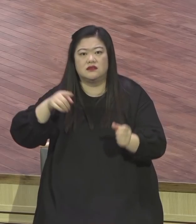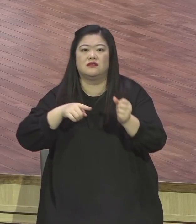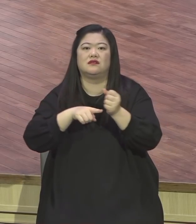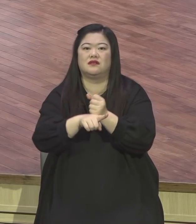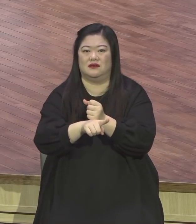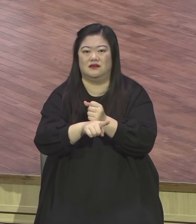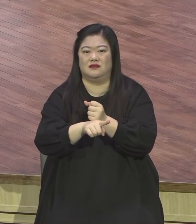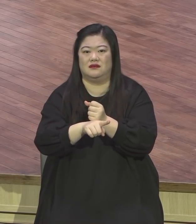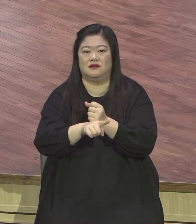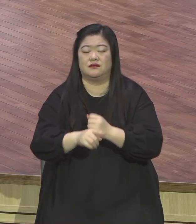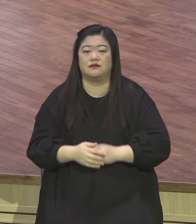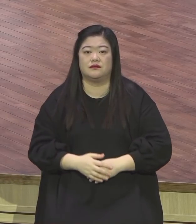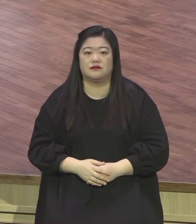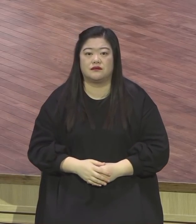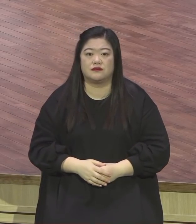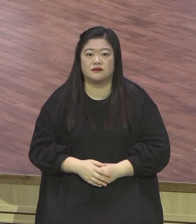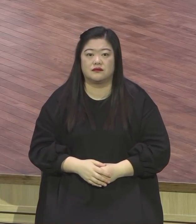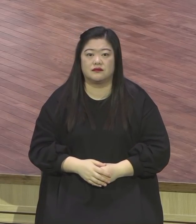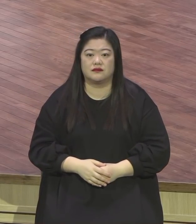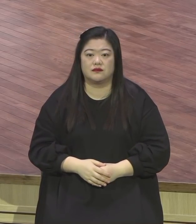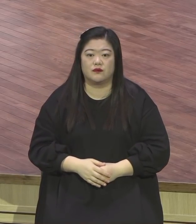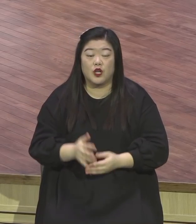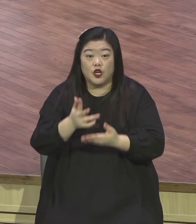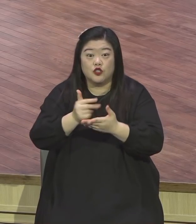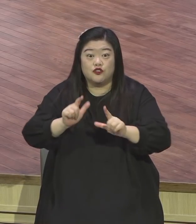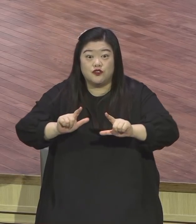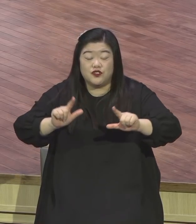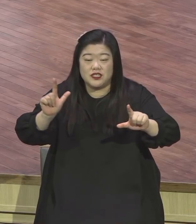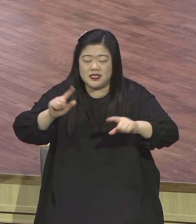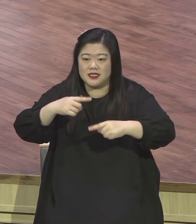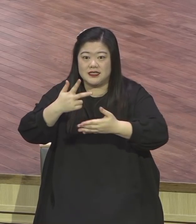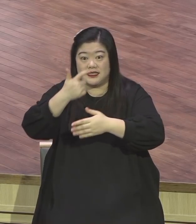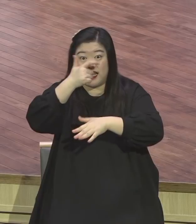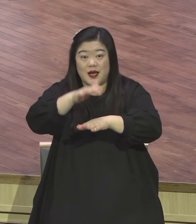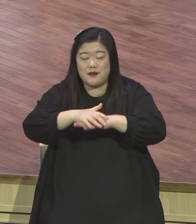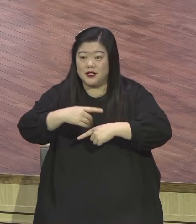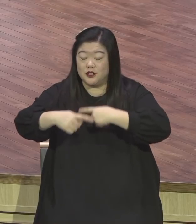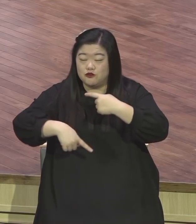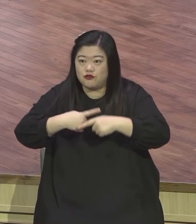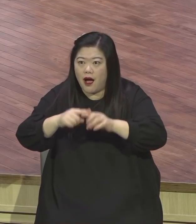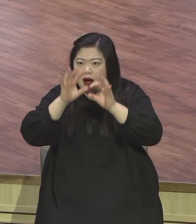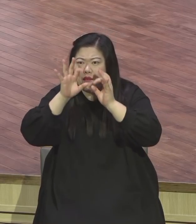말씀은 잘 받기는 그때까지는 성공했어요. 받았어요. 잘 받았는데